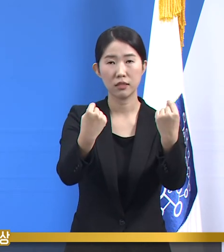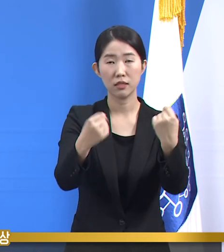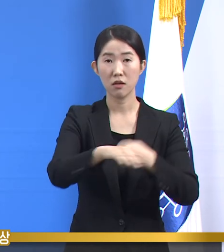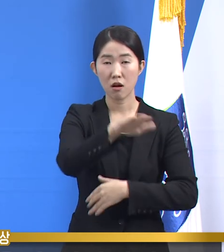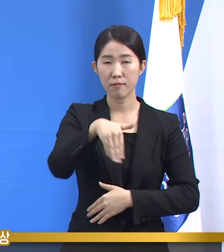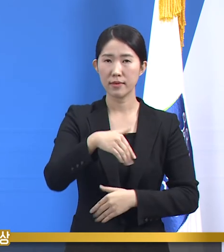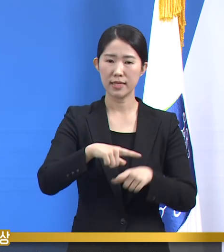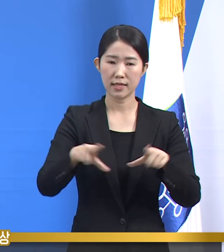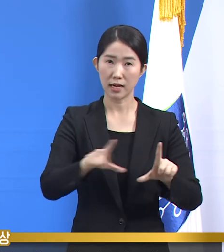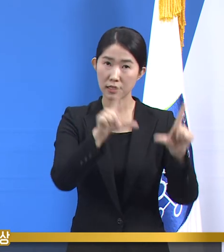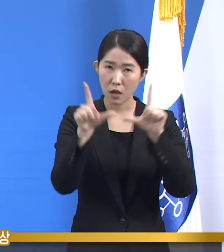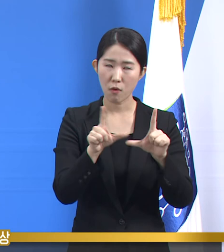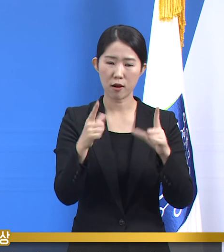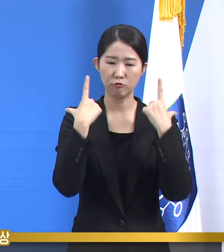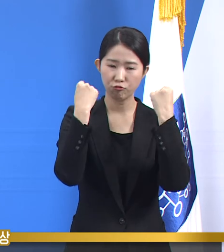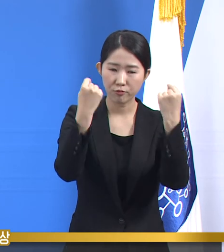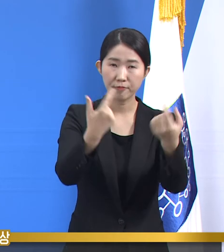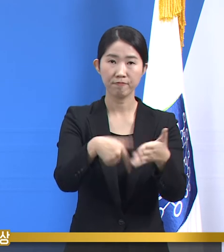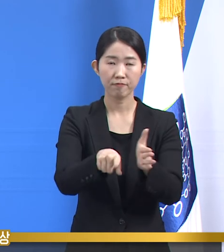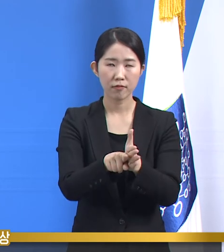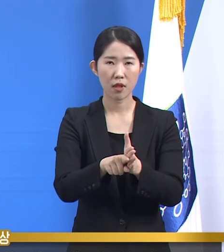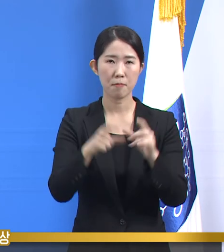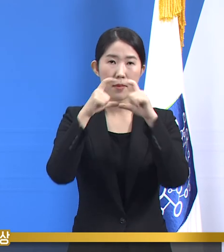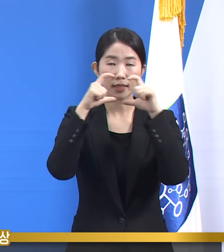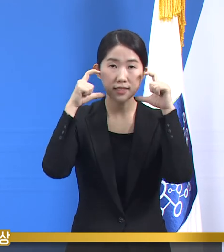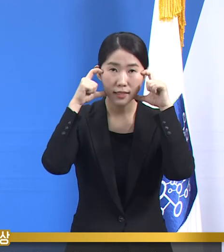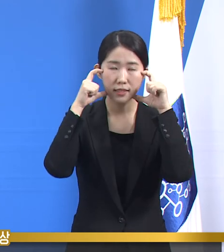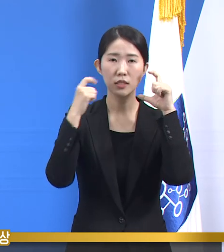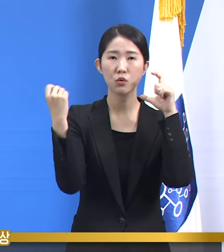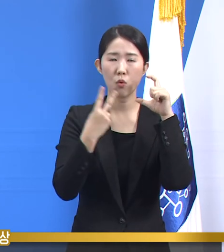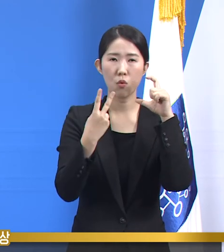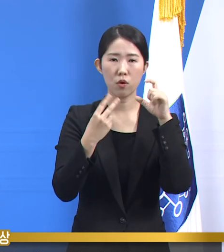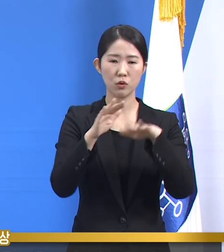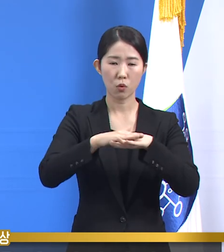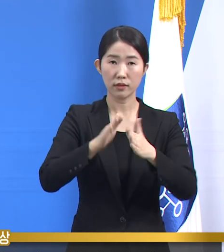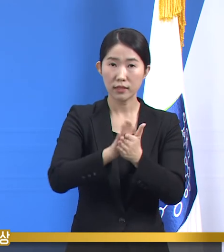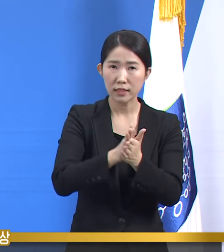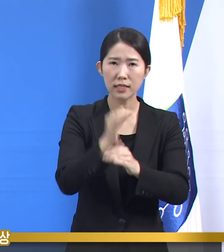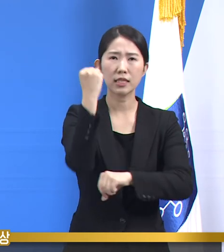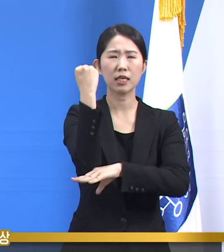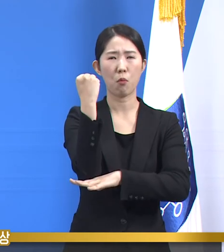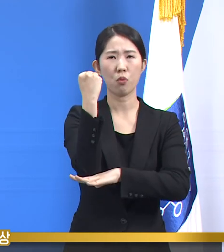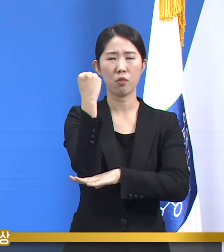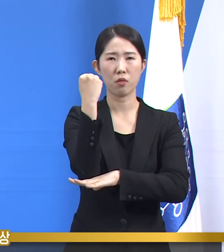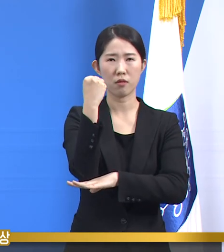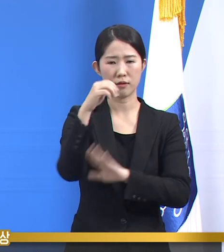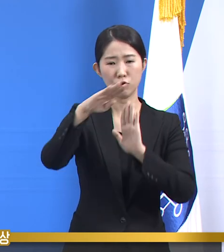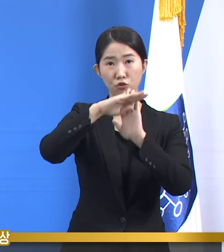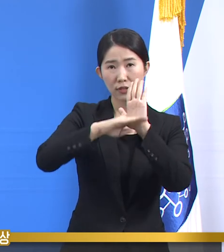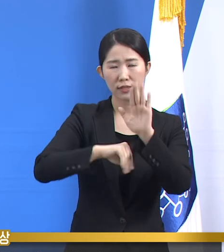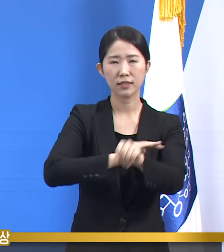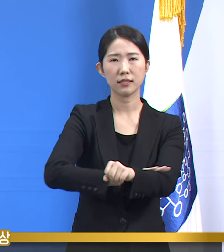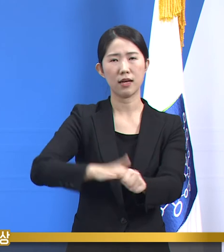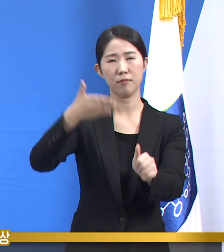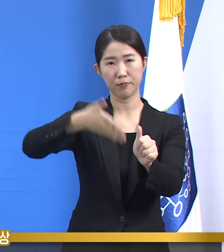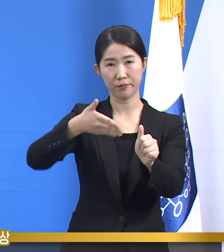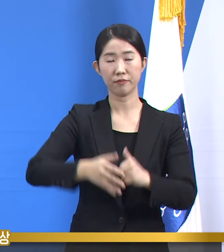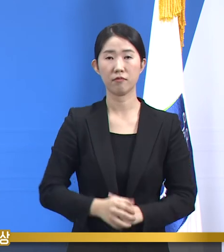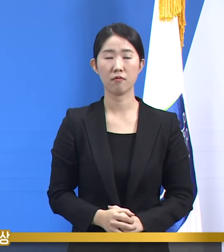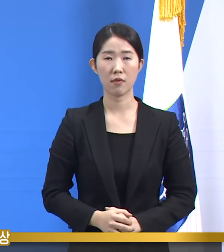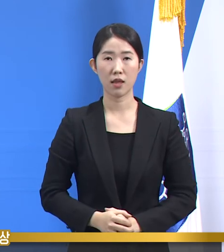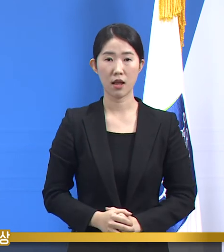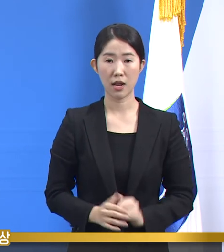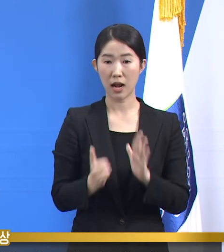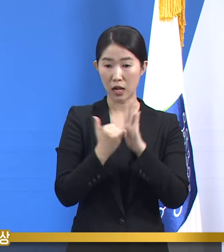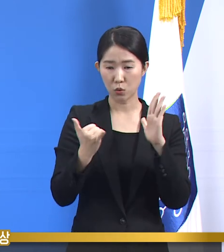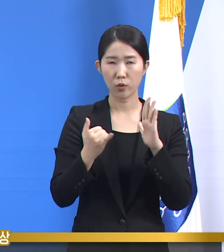있도록 마스크 착용과 같은 기본 일상 방역 수칙을 잘 지켜 주십시오. 가족과 이웃은 스스로 지킨다는